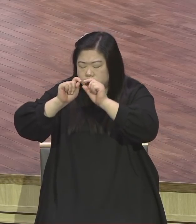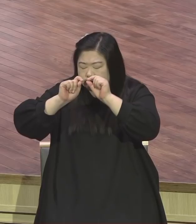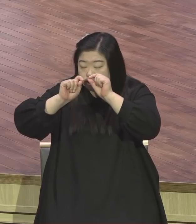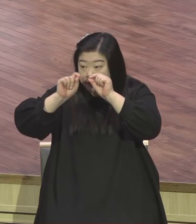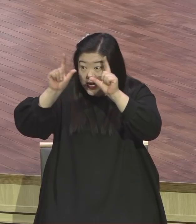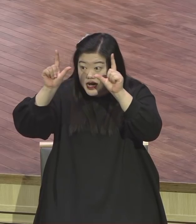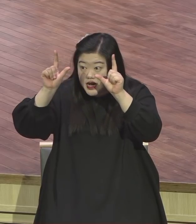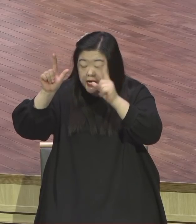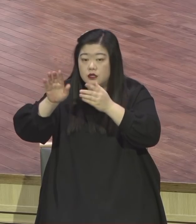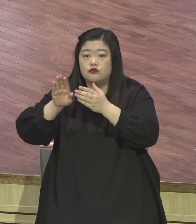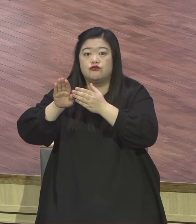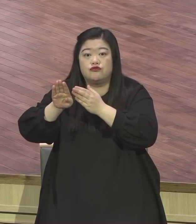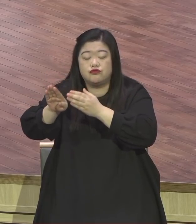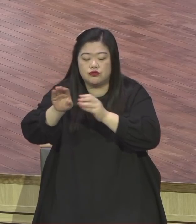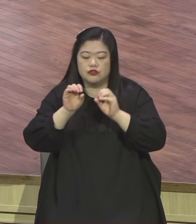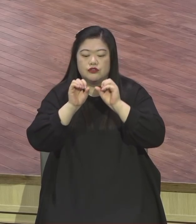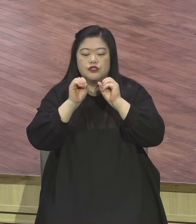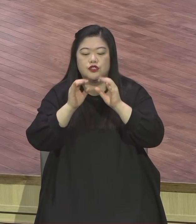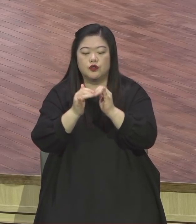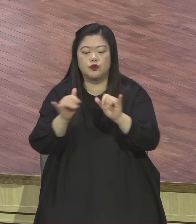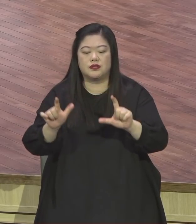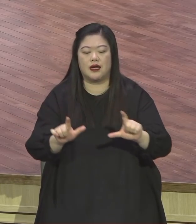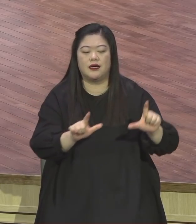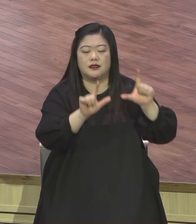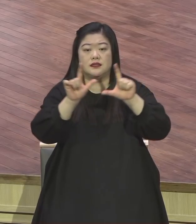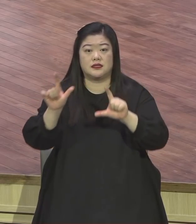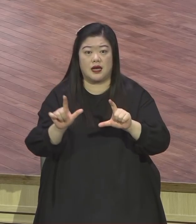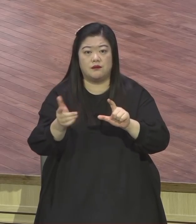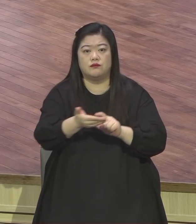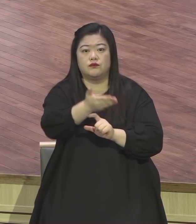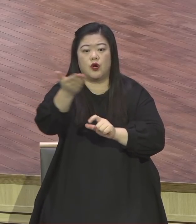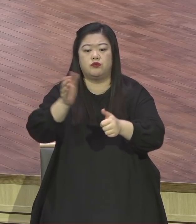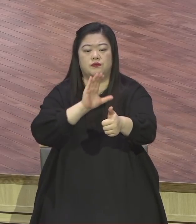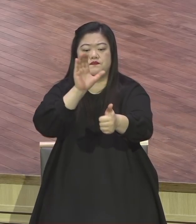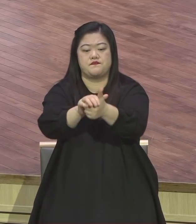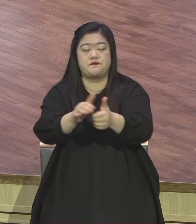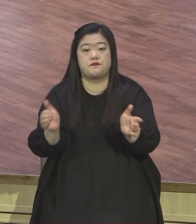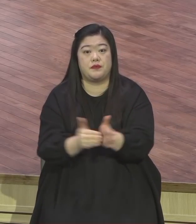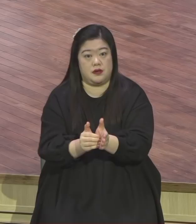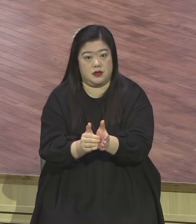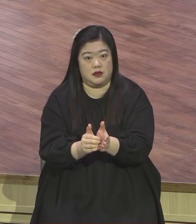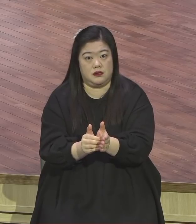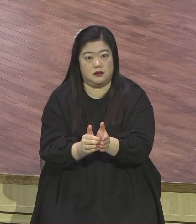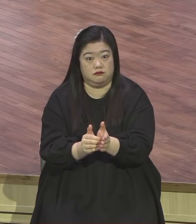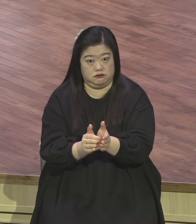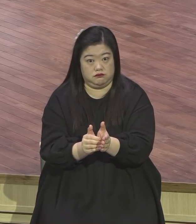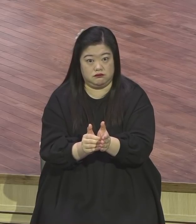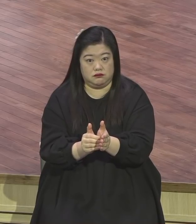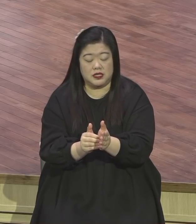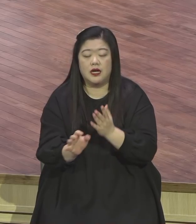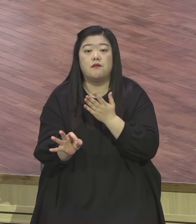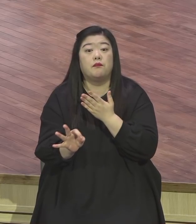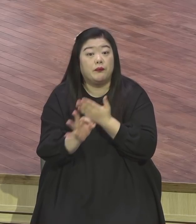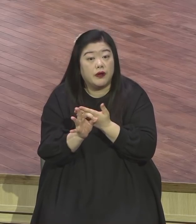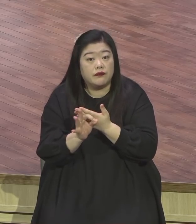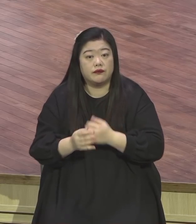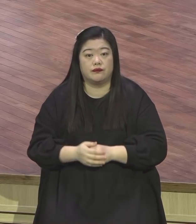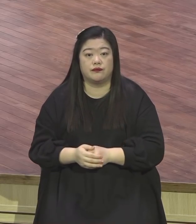사명을 하나님께서 모든 무대에 주셨다는 것입니다 하나님께서 너 입을 넉